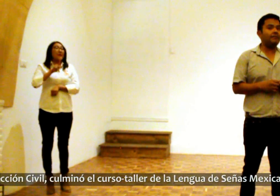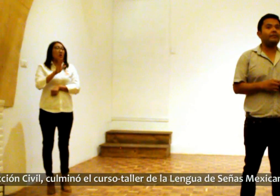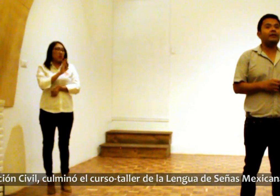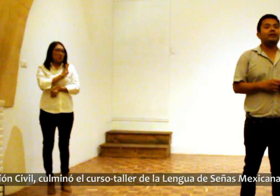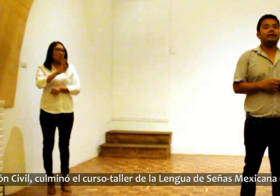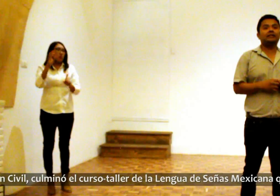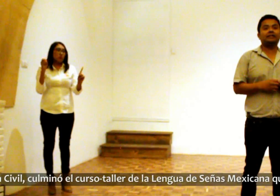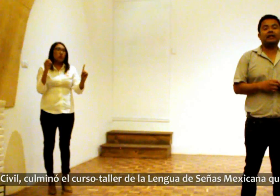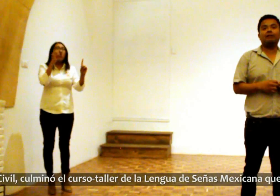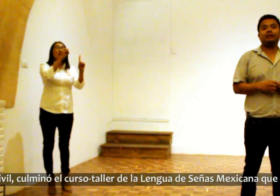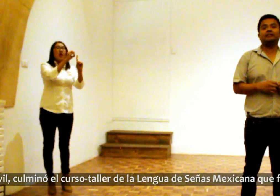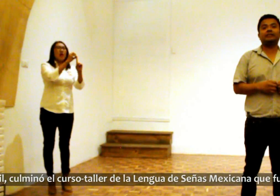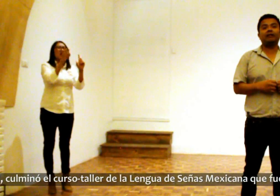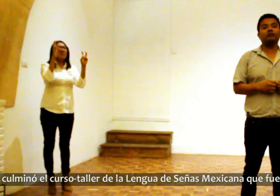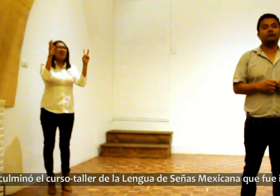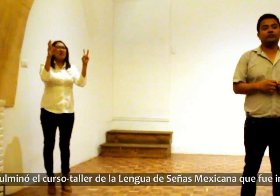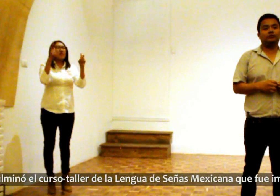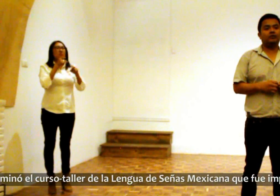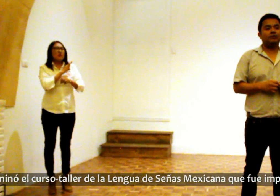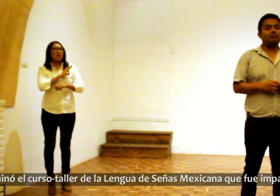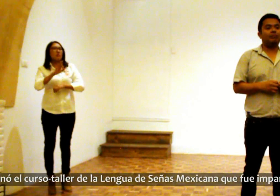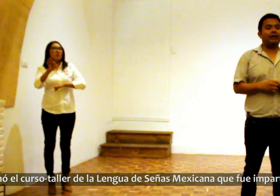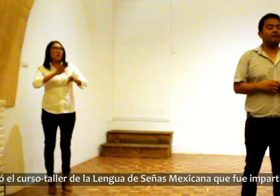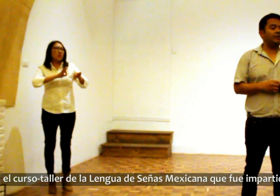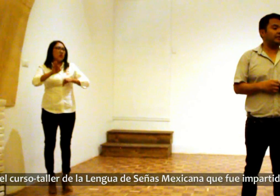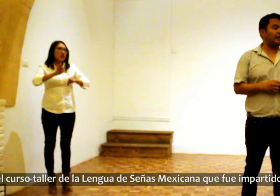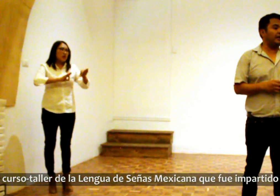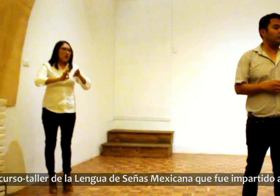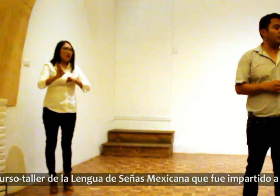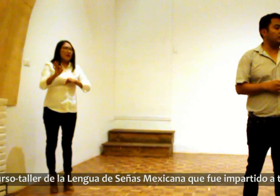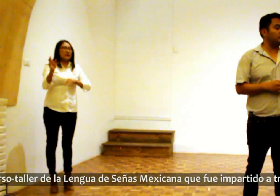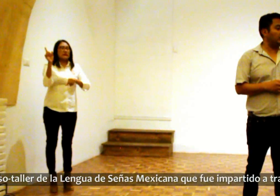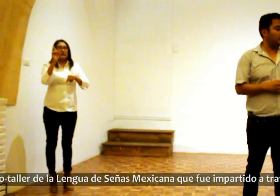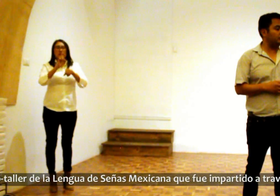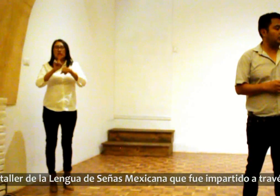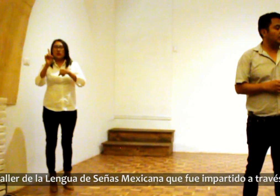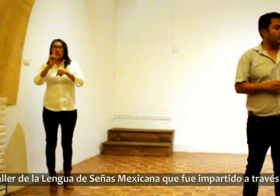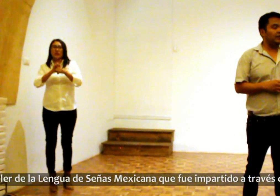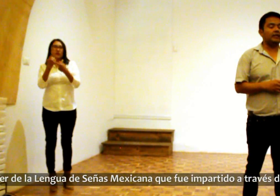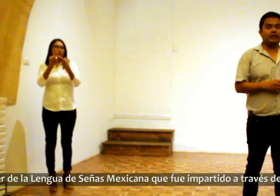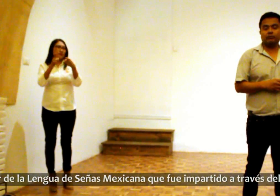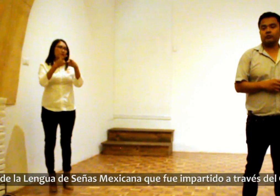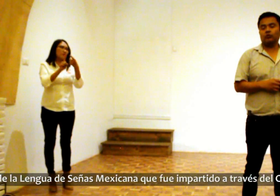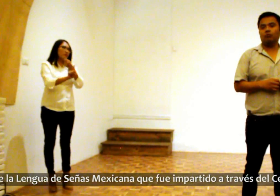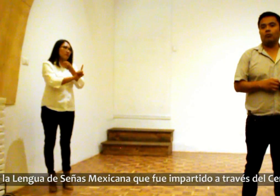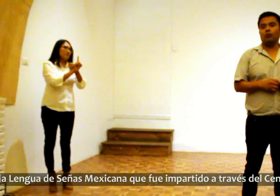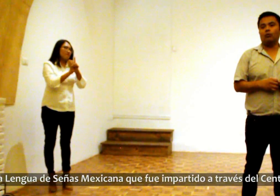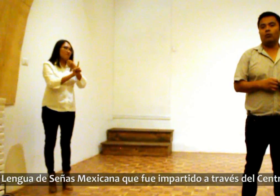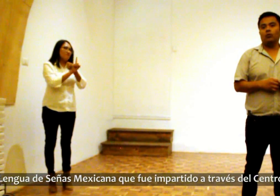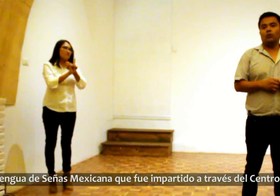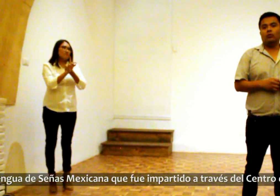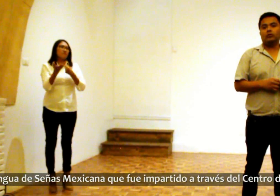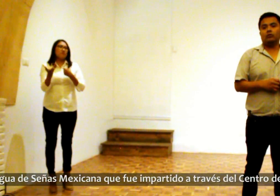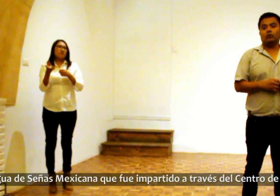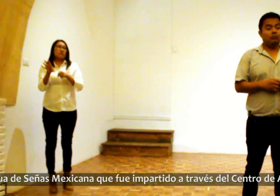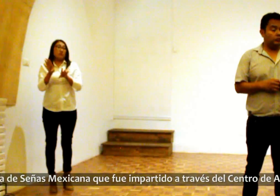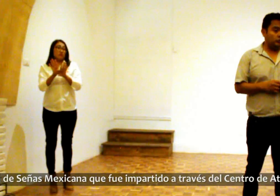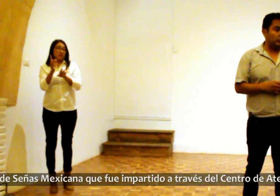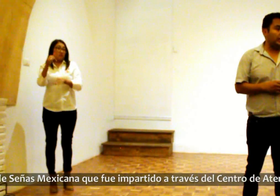de estar capacitados para enfrentar cada uno de los retos que tenemos como sociedad.